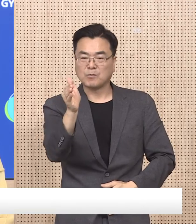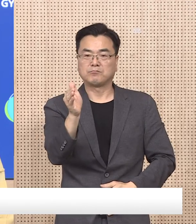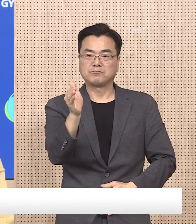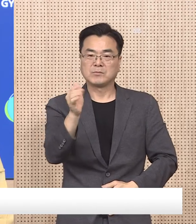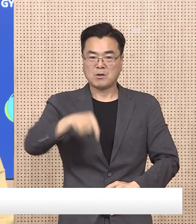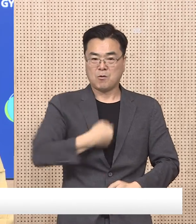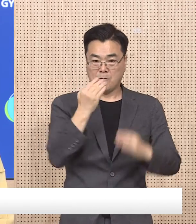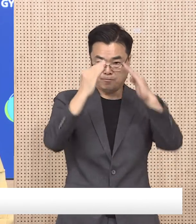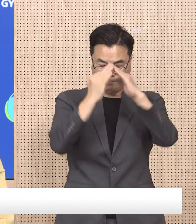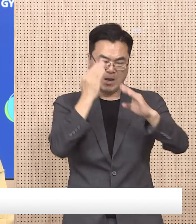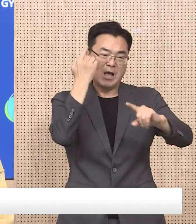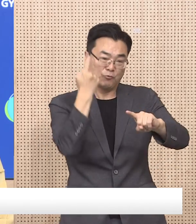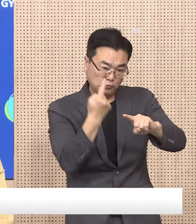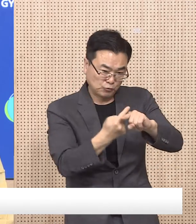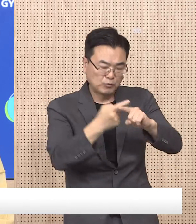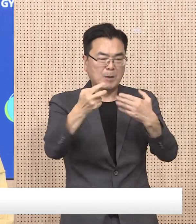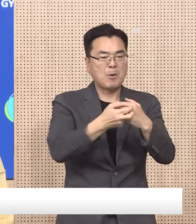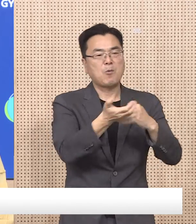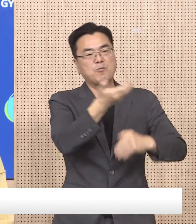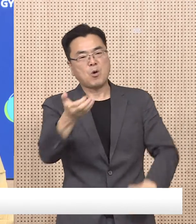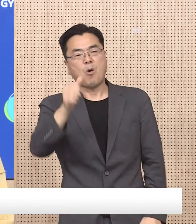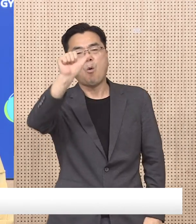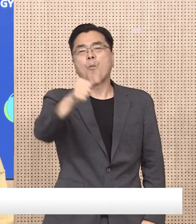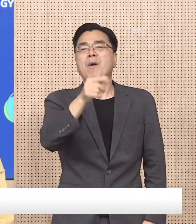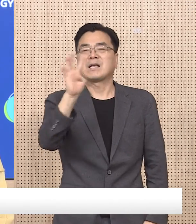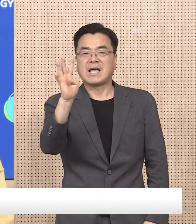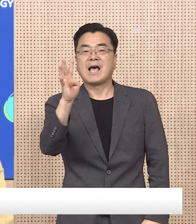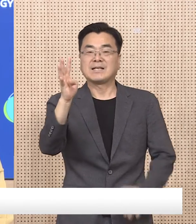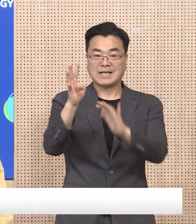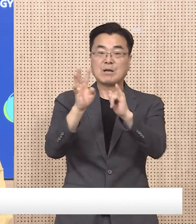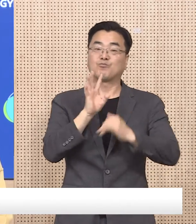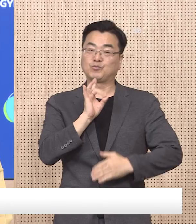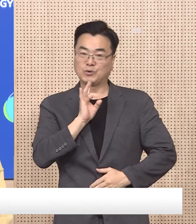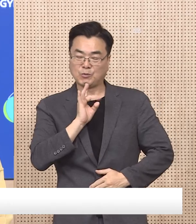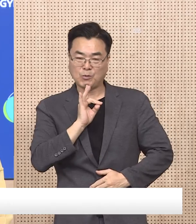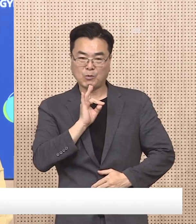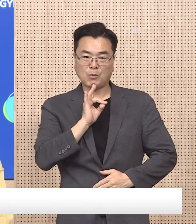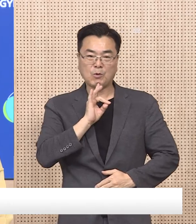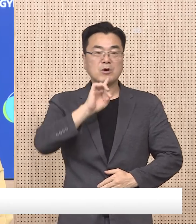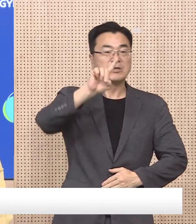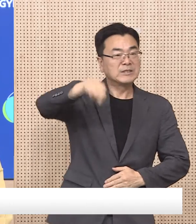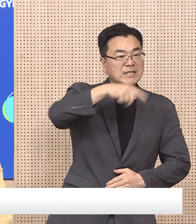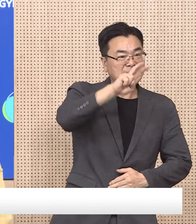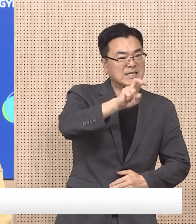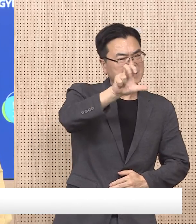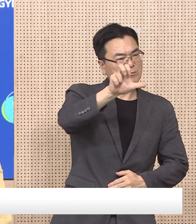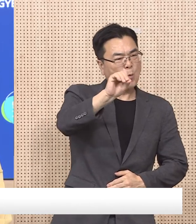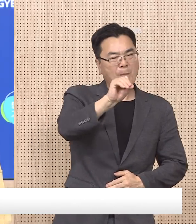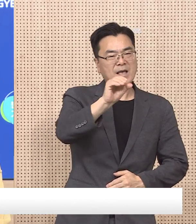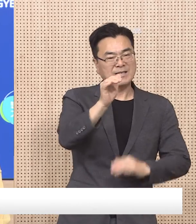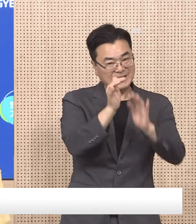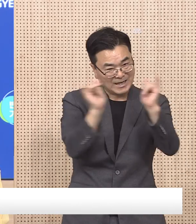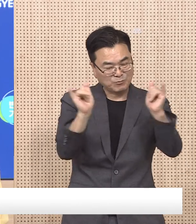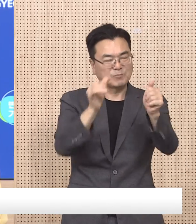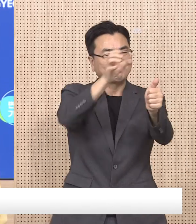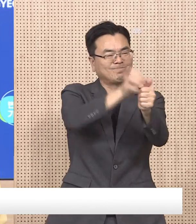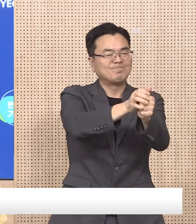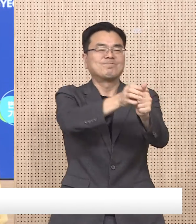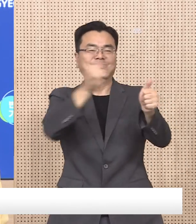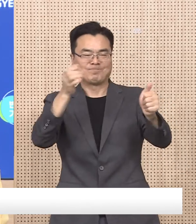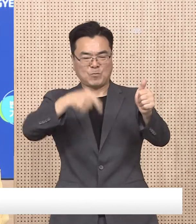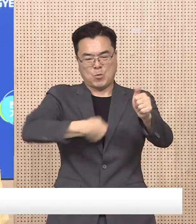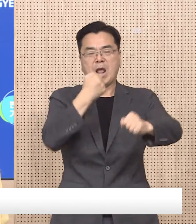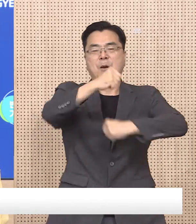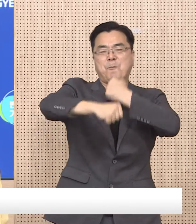주 동안 재택치료 중 병원으로 이송된 인원은 504명이며 20만 3,825명은 격리 해제되었습니다.